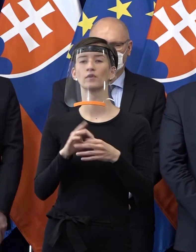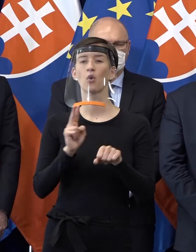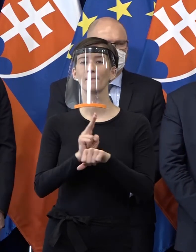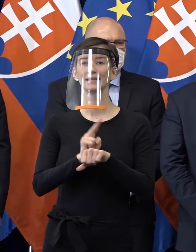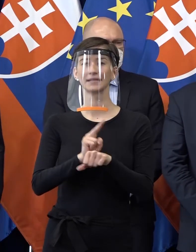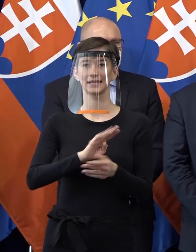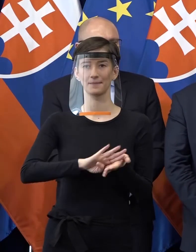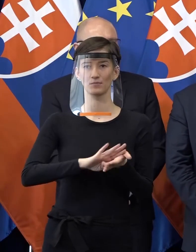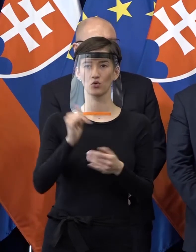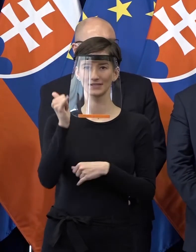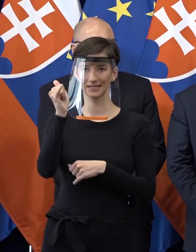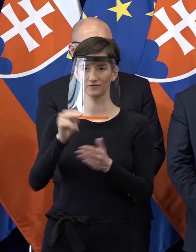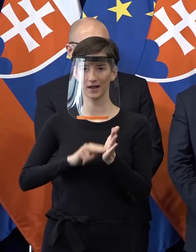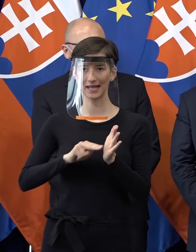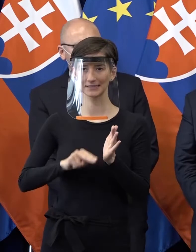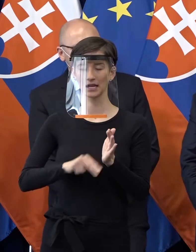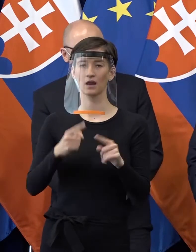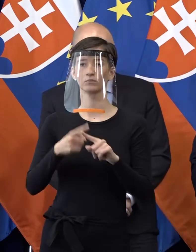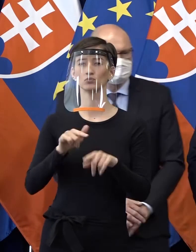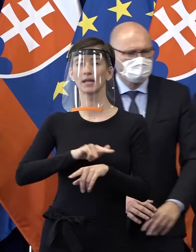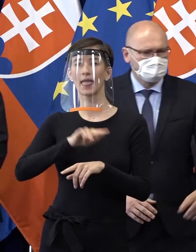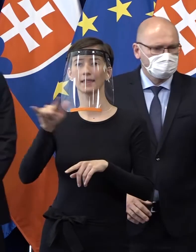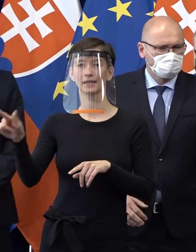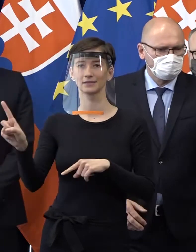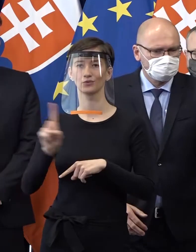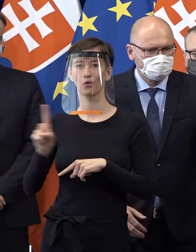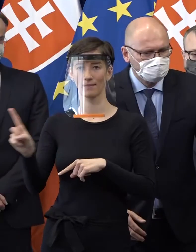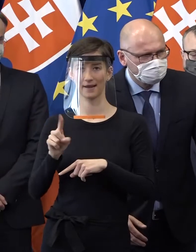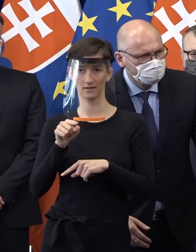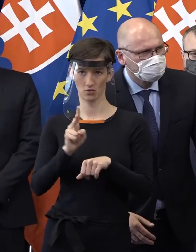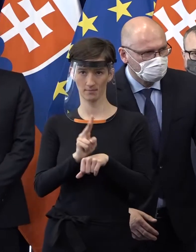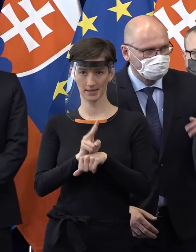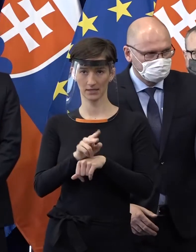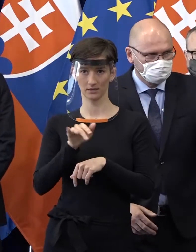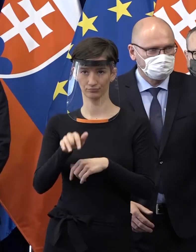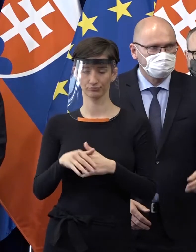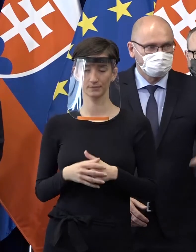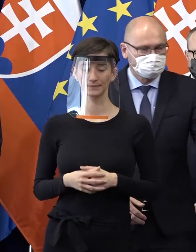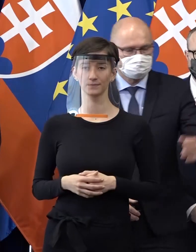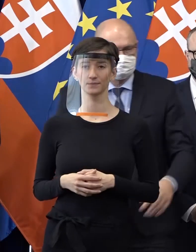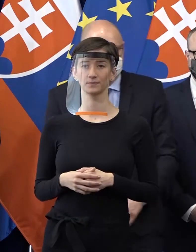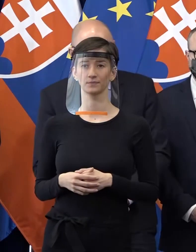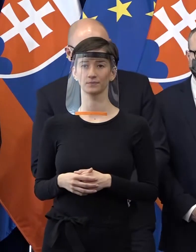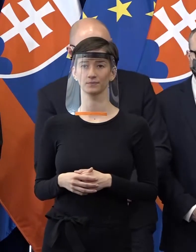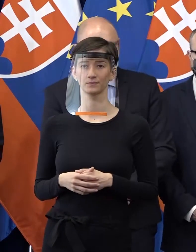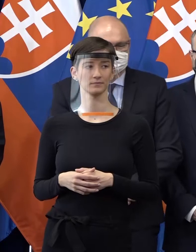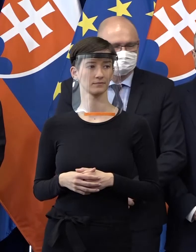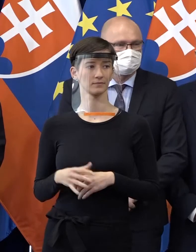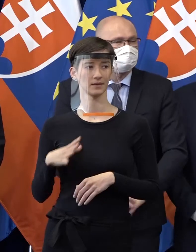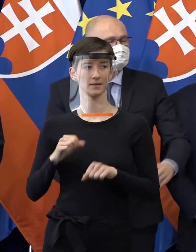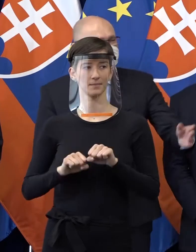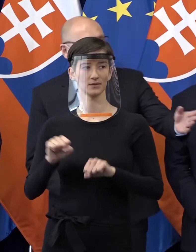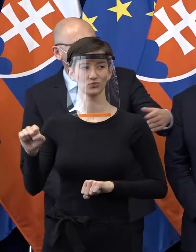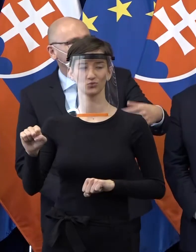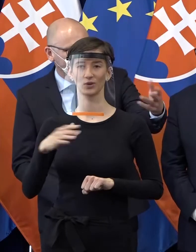prípadne leteckých prepravcov. Už ste to avizovali minulý týždeň. Čo sa týka cestovnej kancelárie, Lichard Culik, vám to chcem povedať,